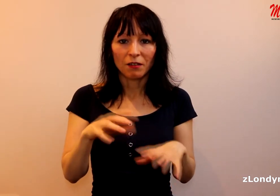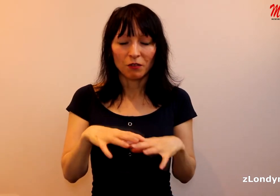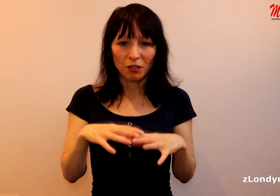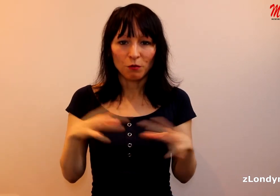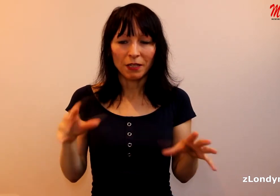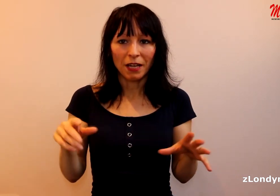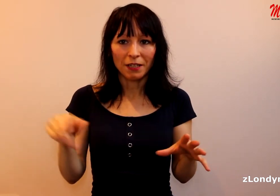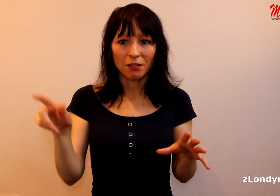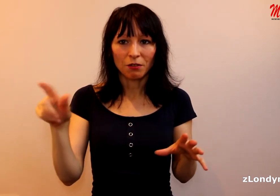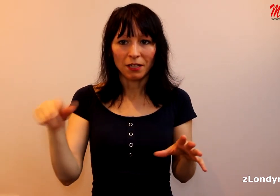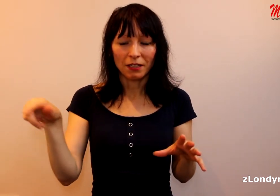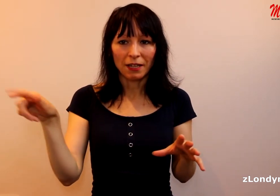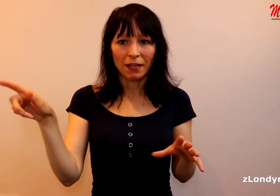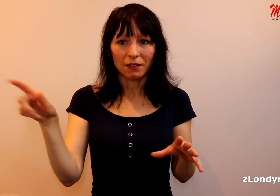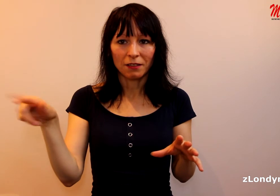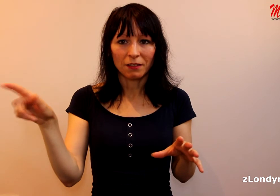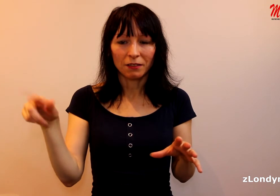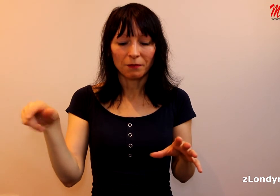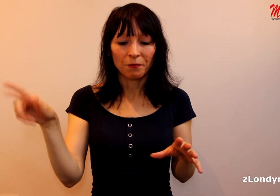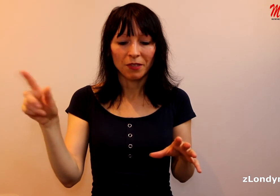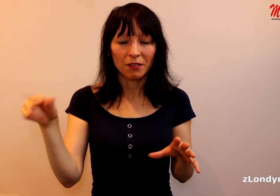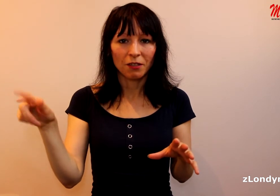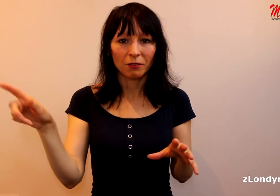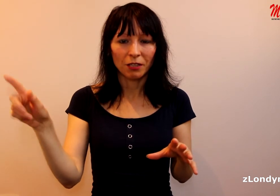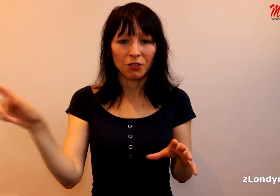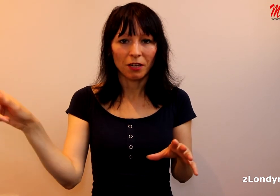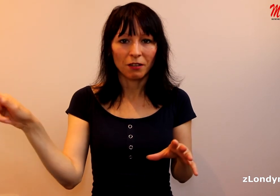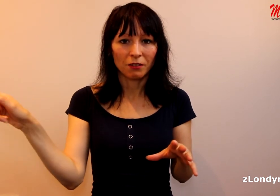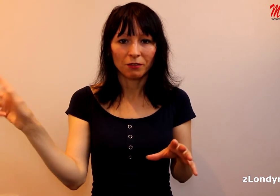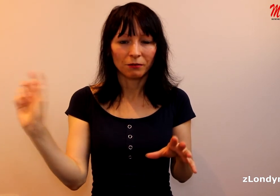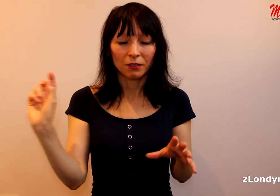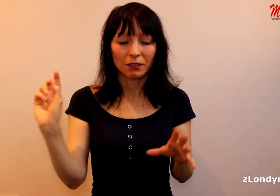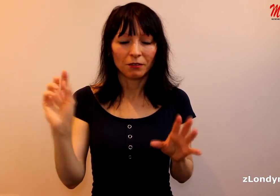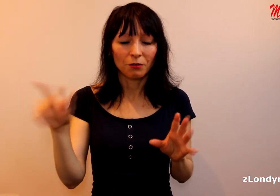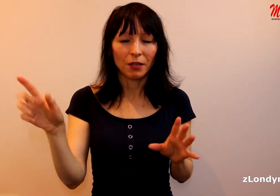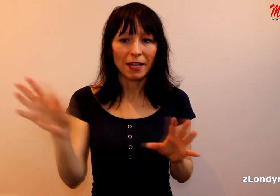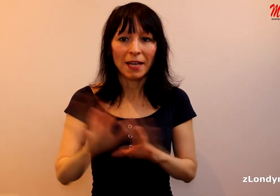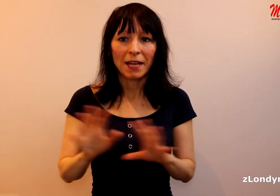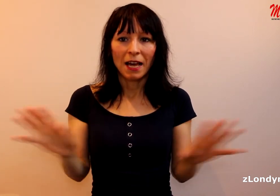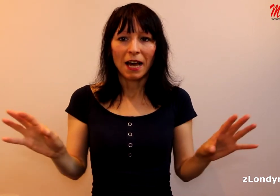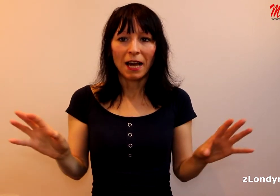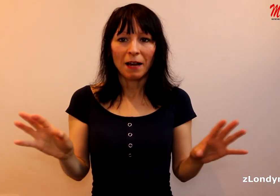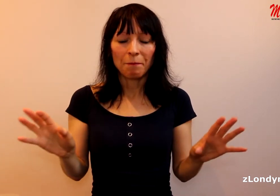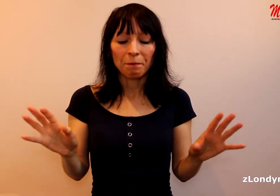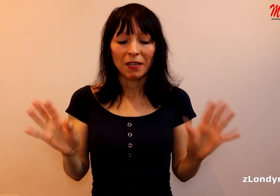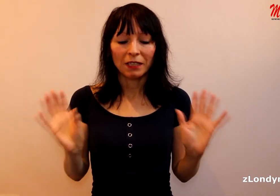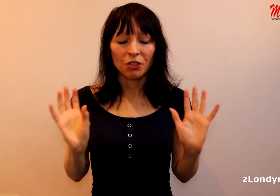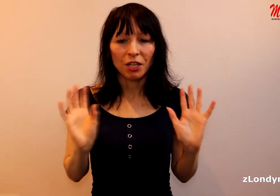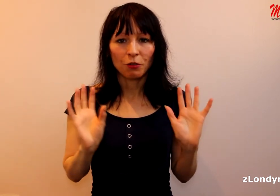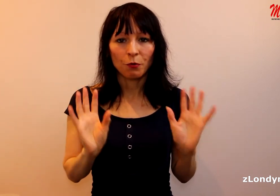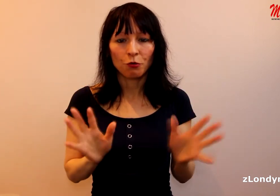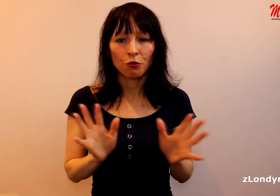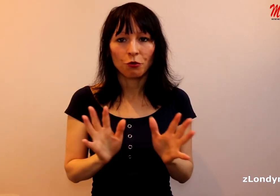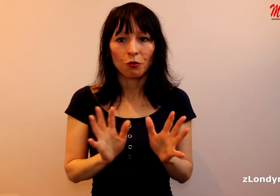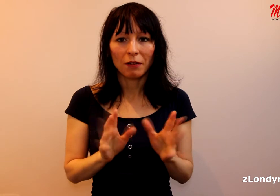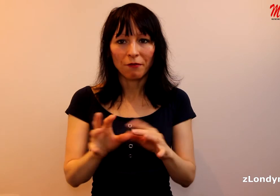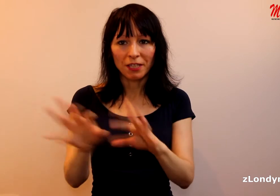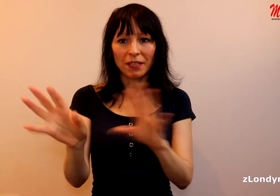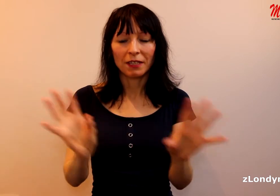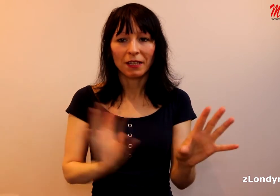jenom z Británie se dostanete na co.uk. A takže doporučuji a vidíte i ty